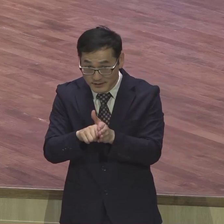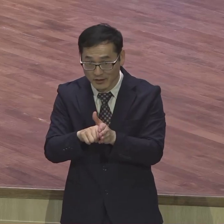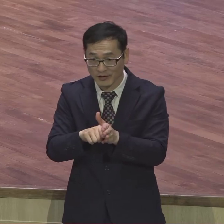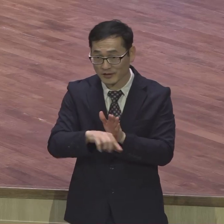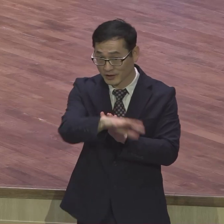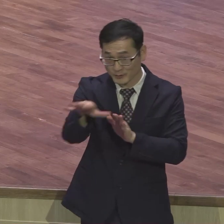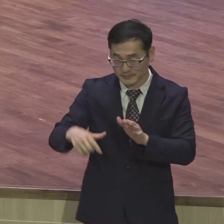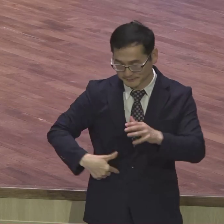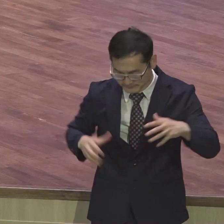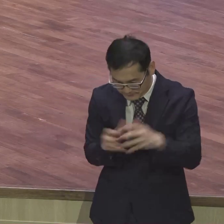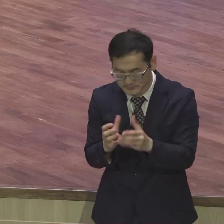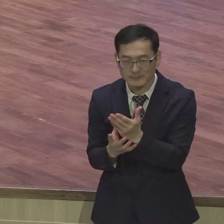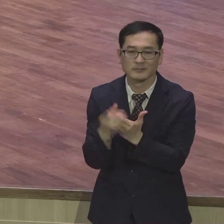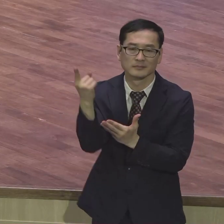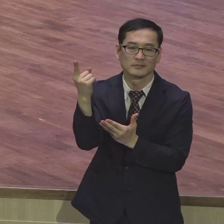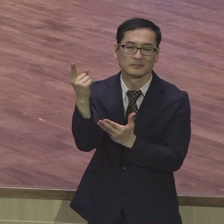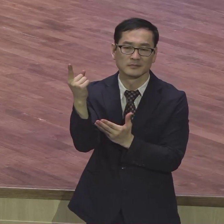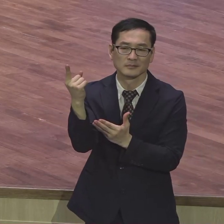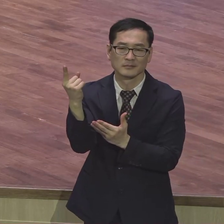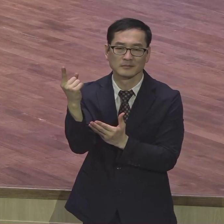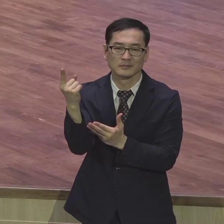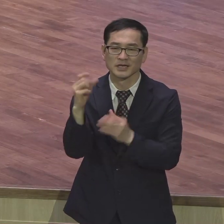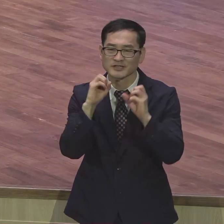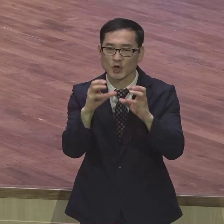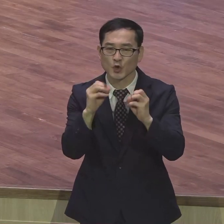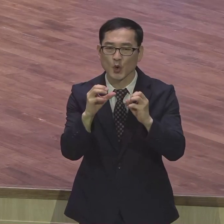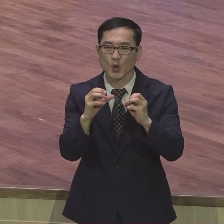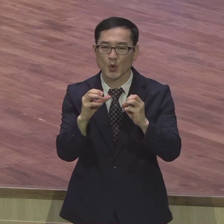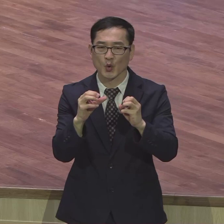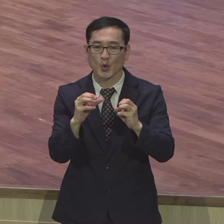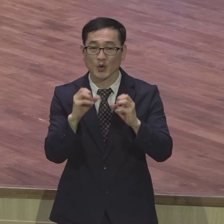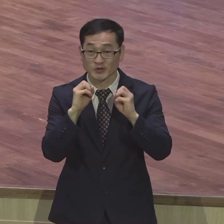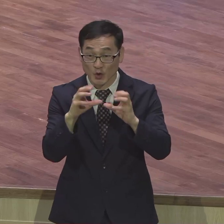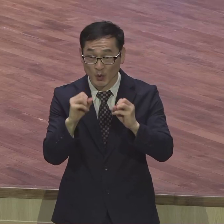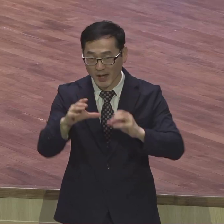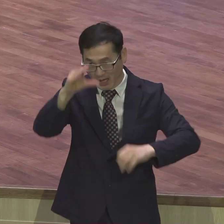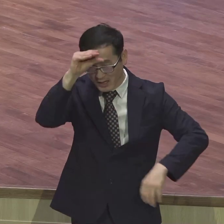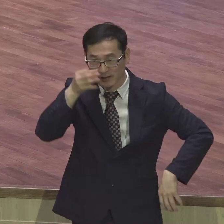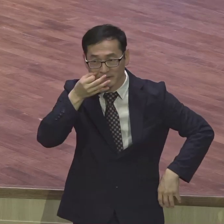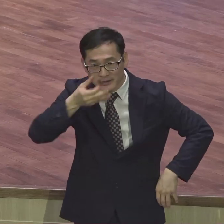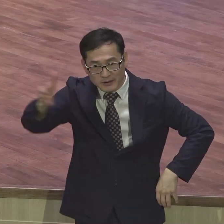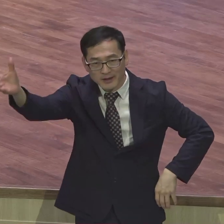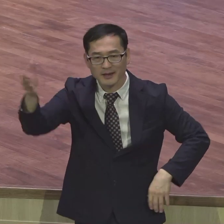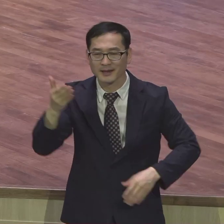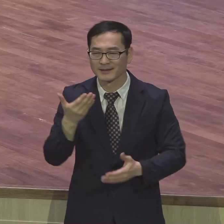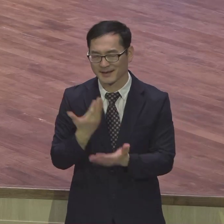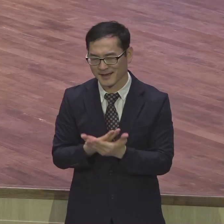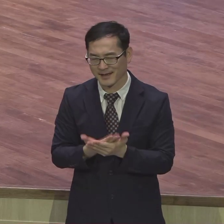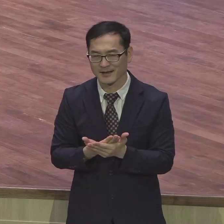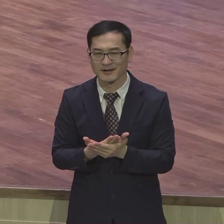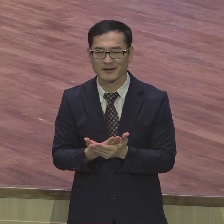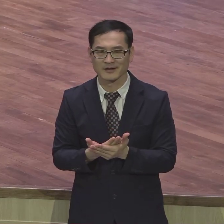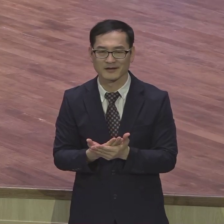우리 장로님은 기도했습니다 성교의 모데들 교회 되기를 죄만으로 축복합니다 결론입니다 19절 봅니다